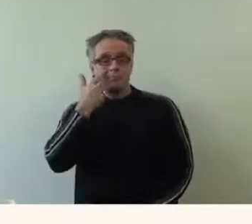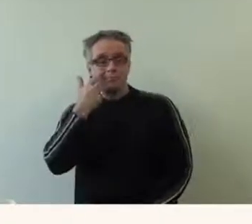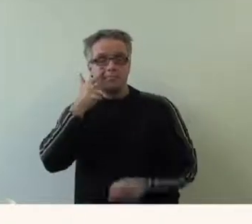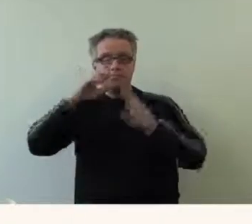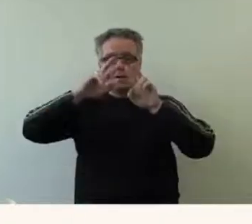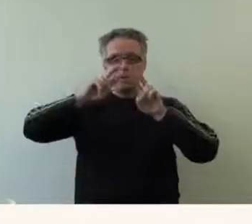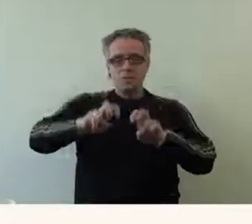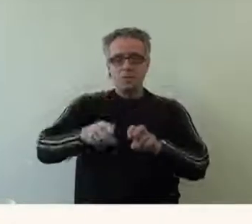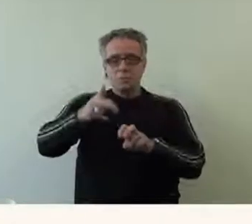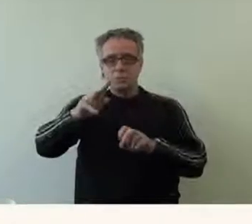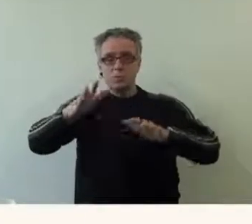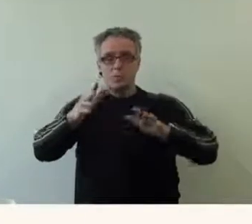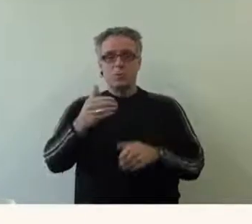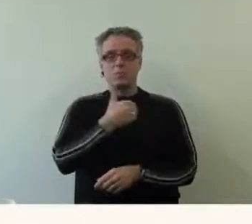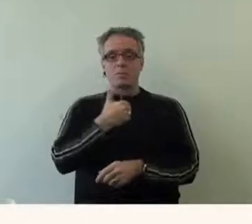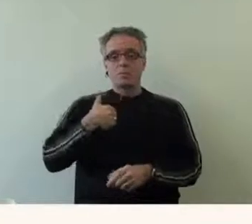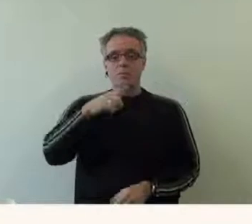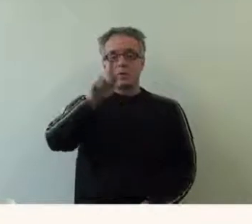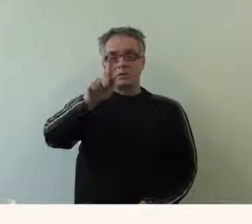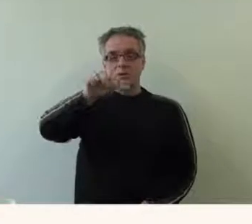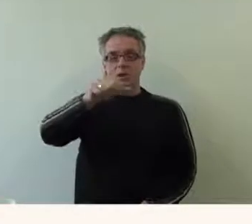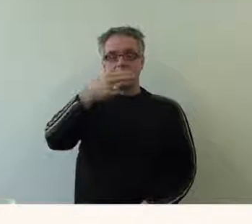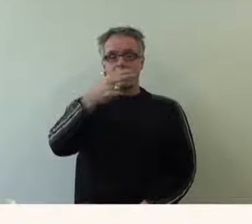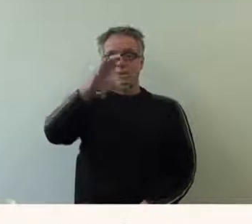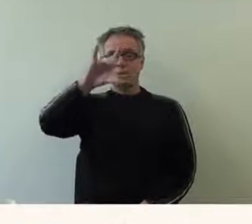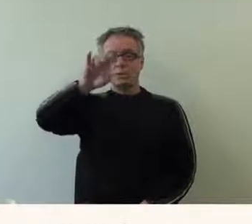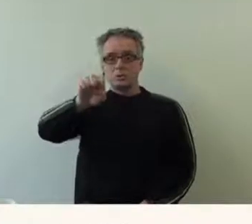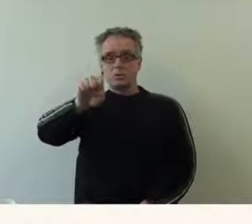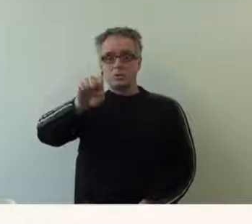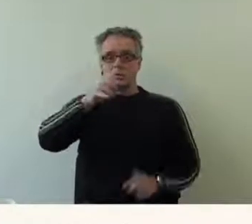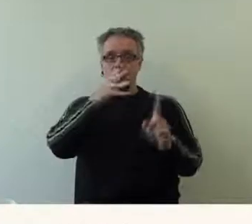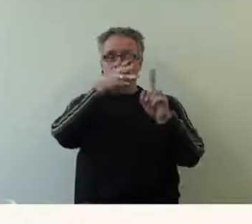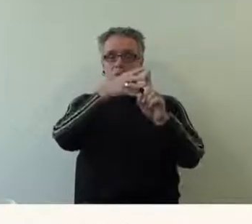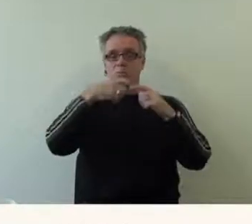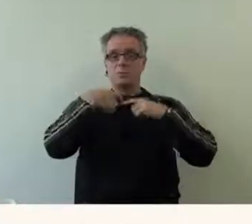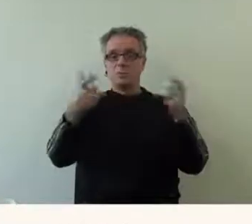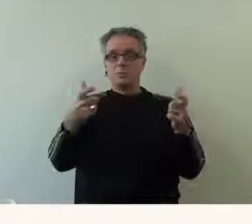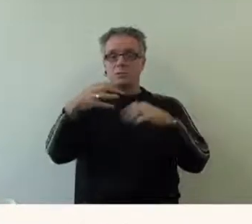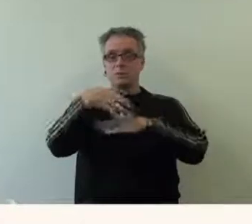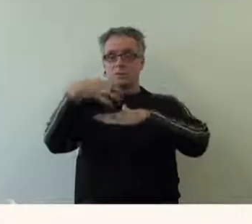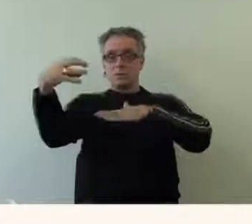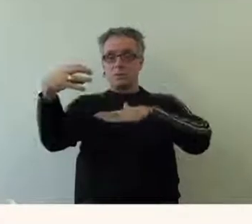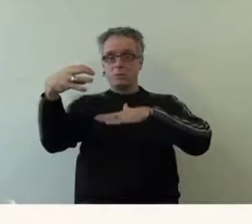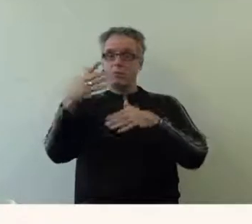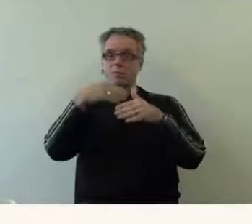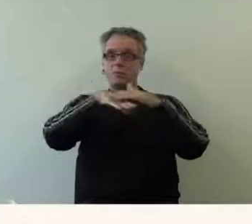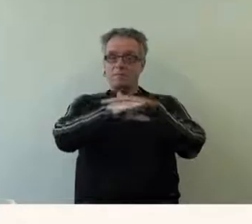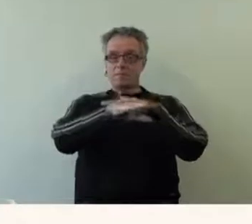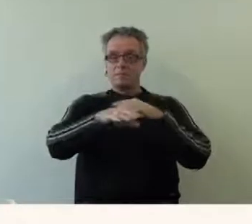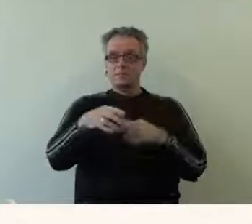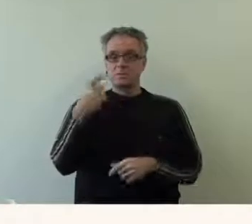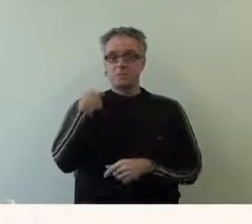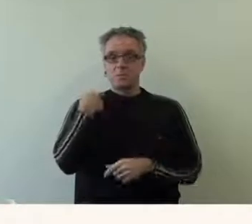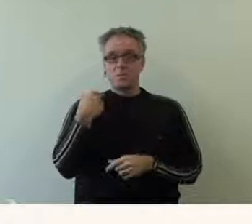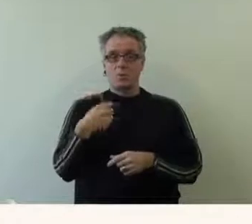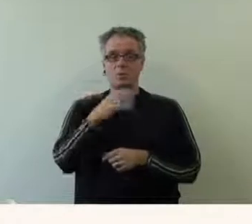Pour en savoir plus, vous pouvez joindre Sylvie Gansche à la mission Accessibilité des champs libres par fax au 02